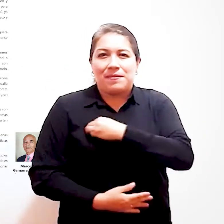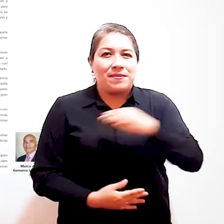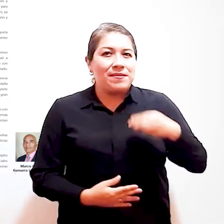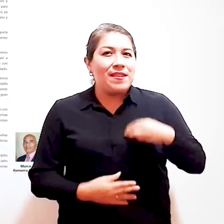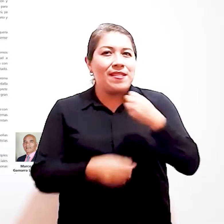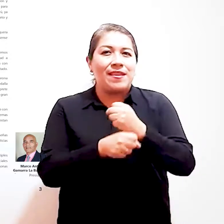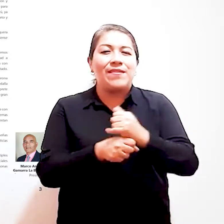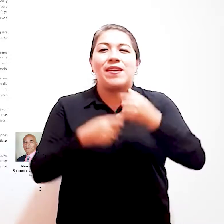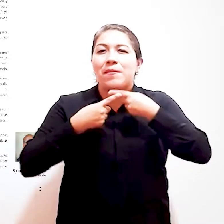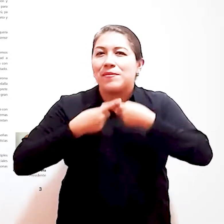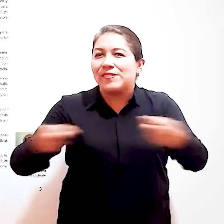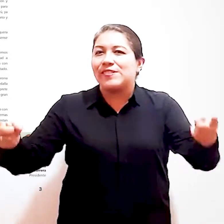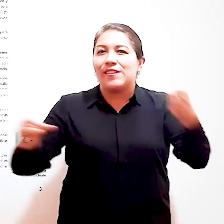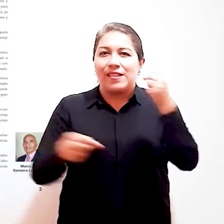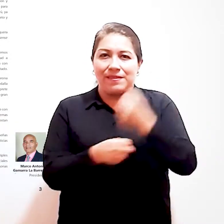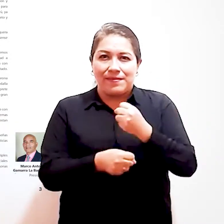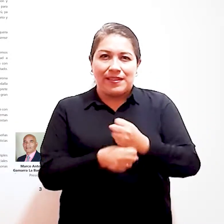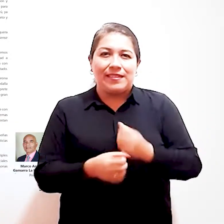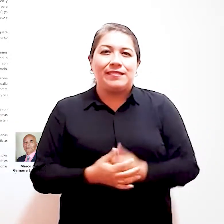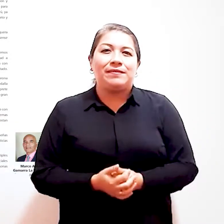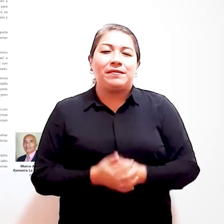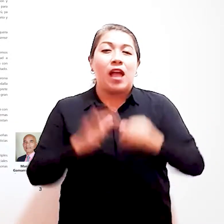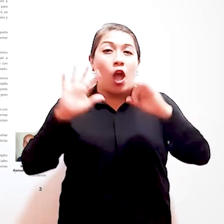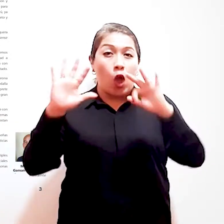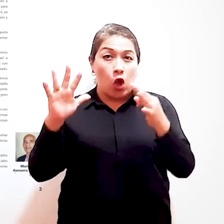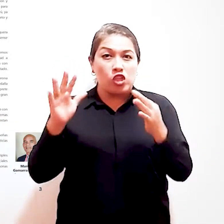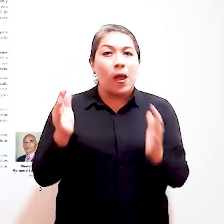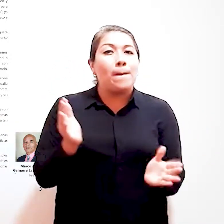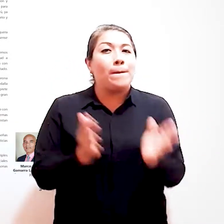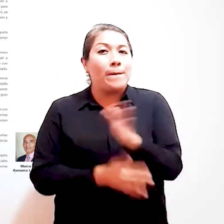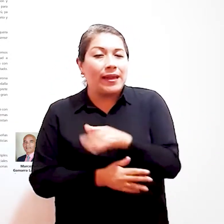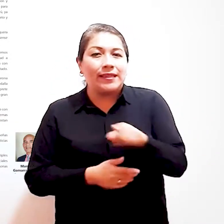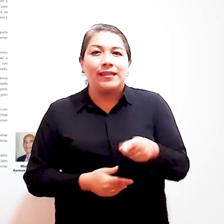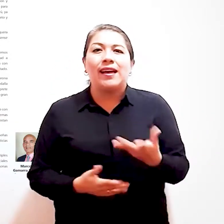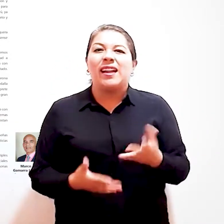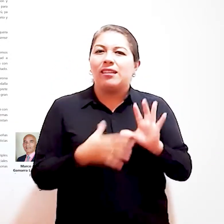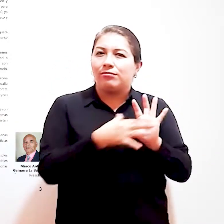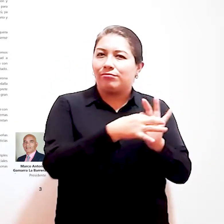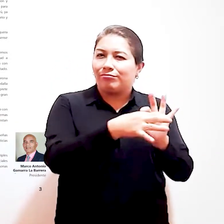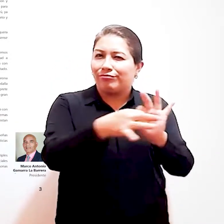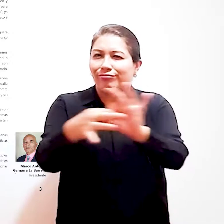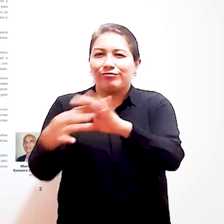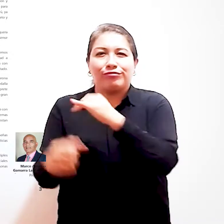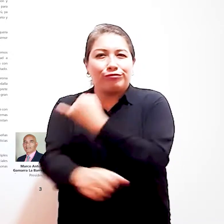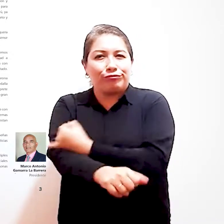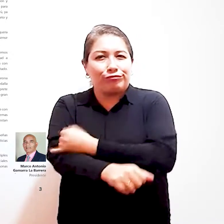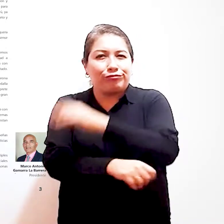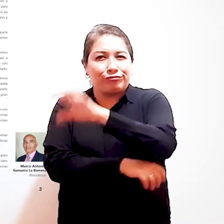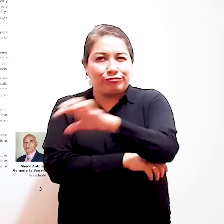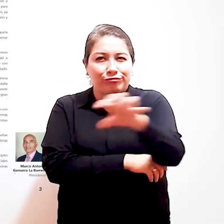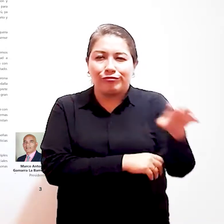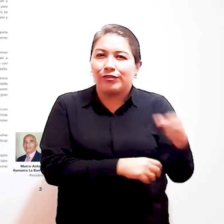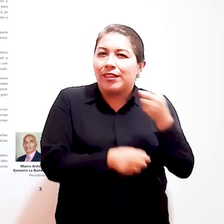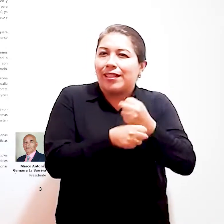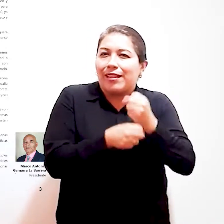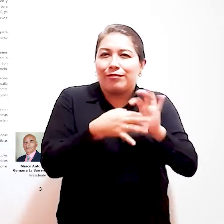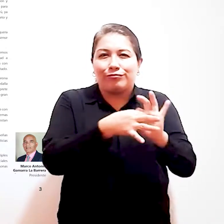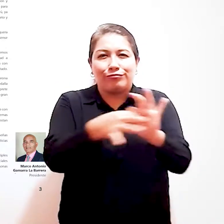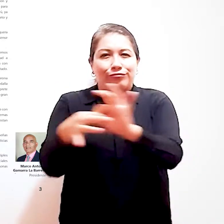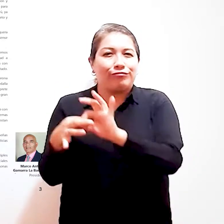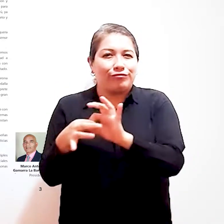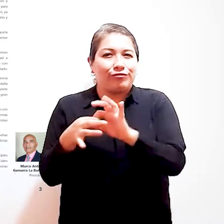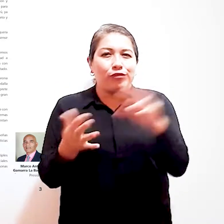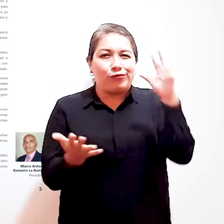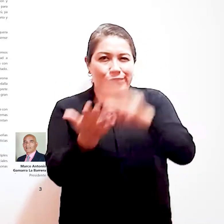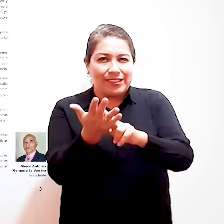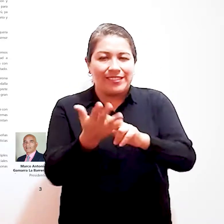discapacidad. Ministerio de Trabajo y Promoción del Empleo. Página 8. Estrechando lazos institucionales para un